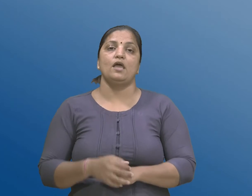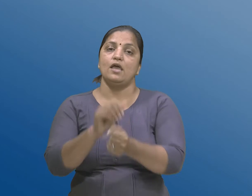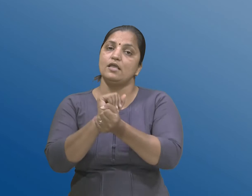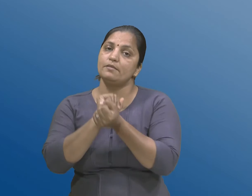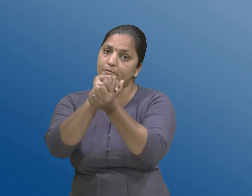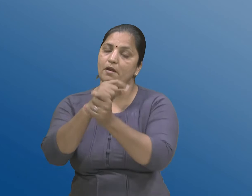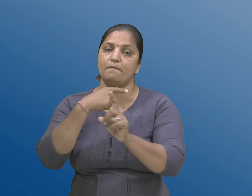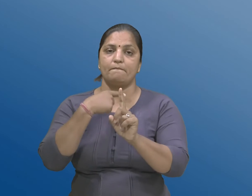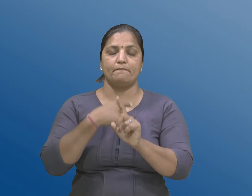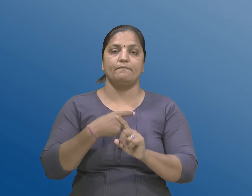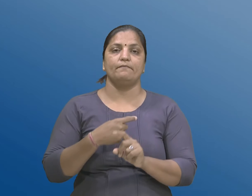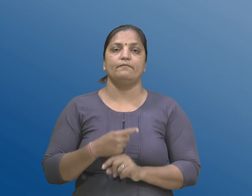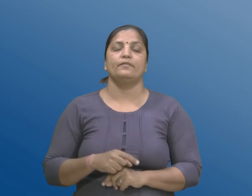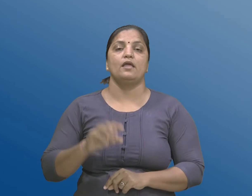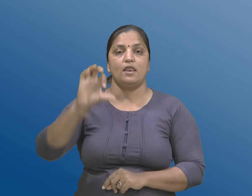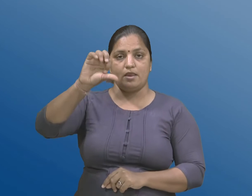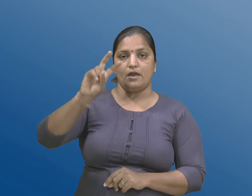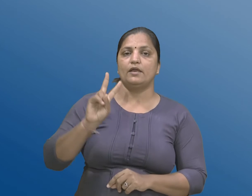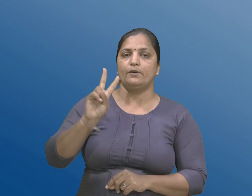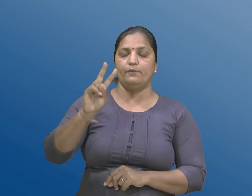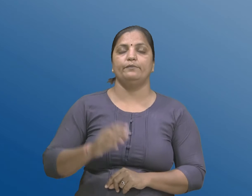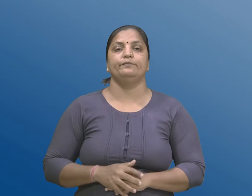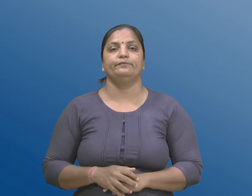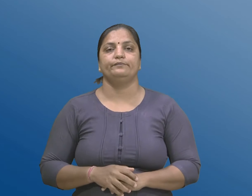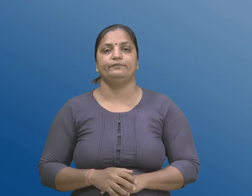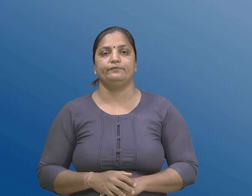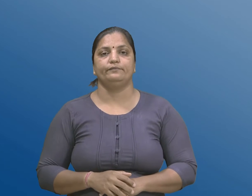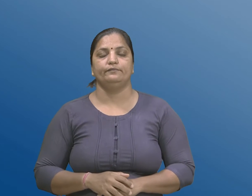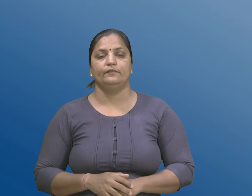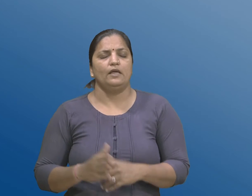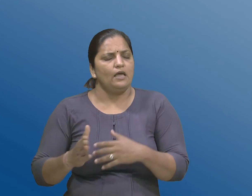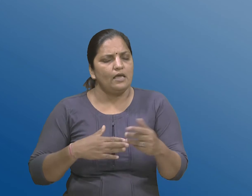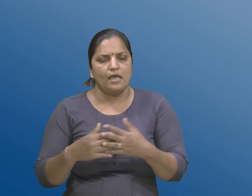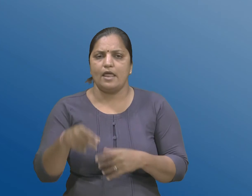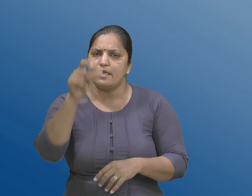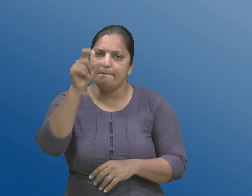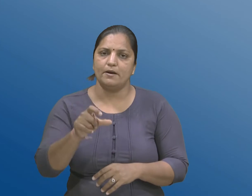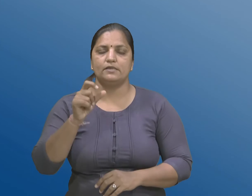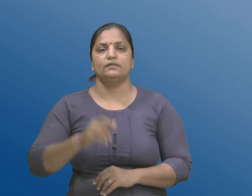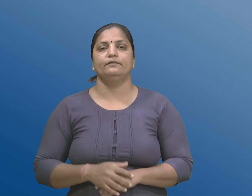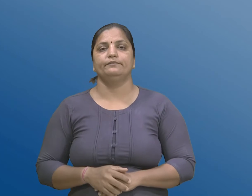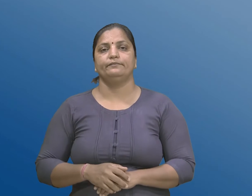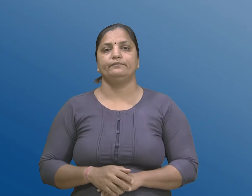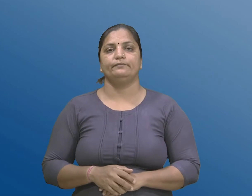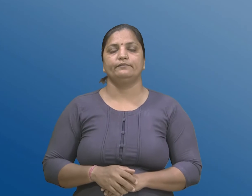नंबर बानू कोईपण व्यक्ति ए